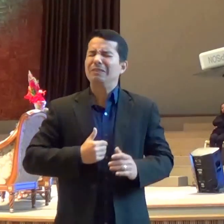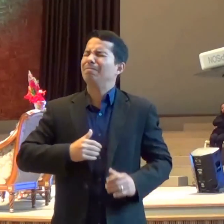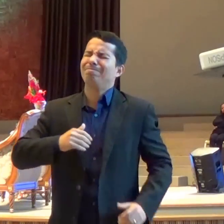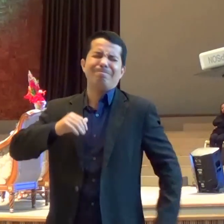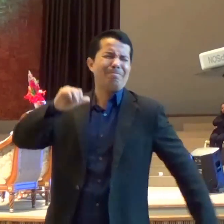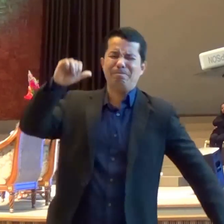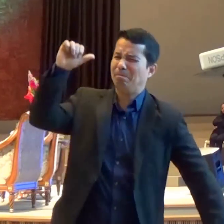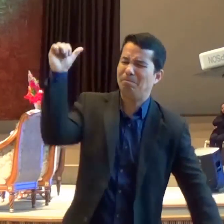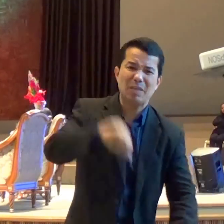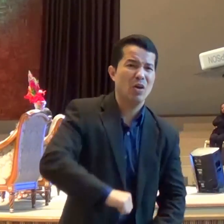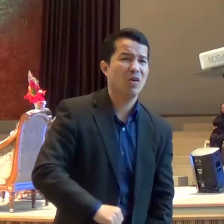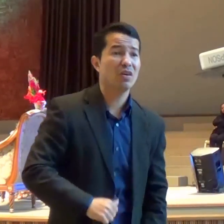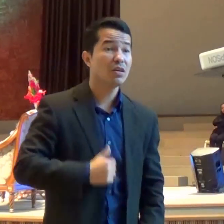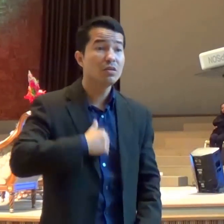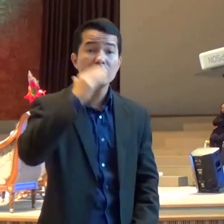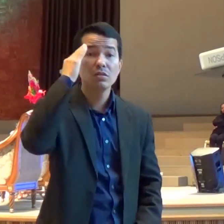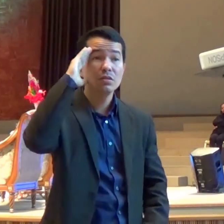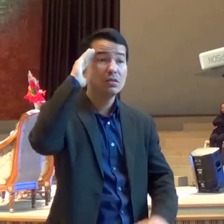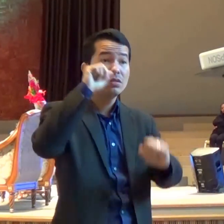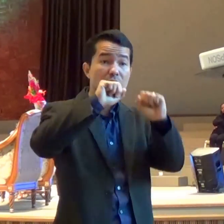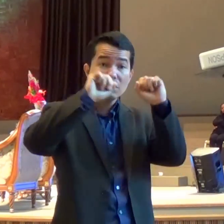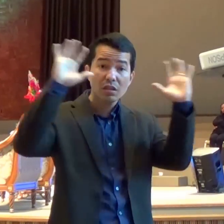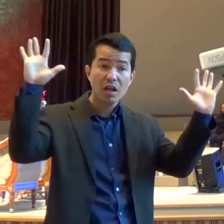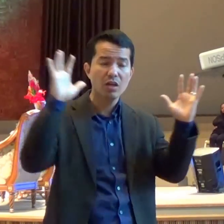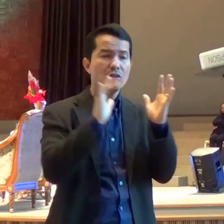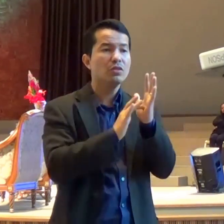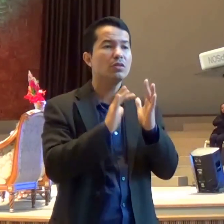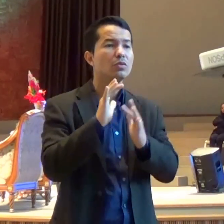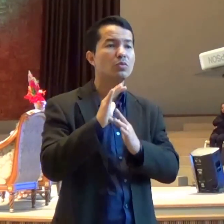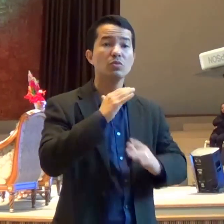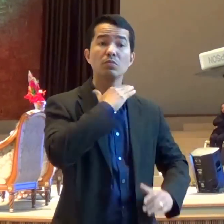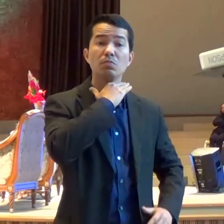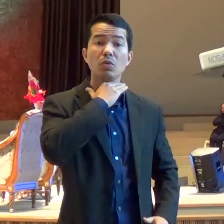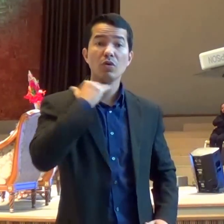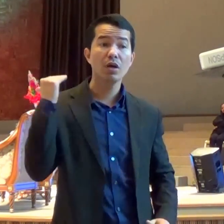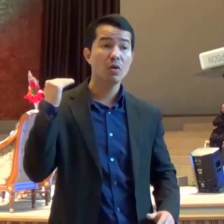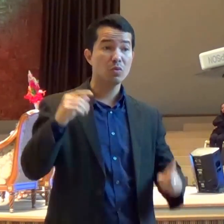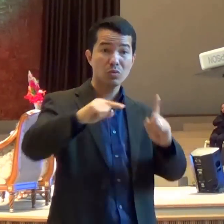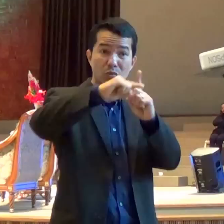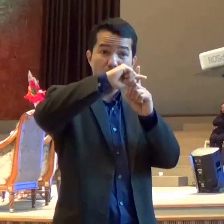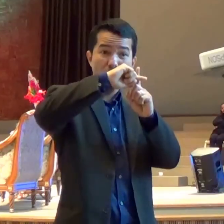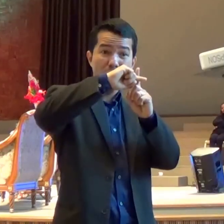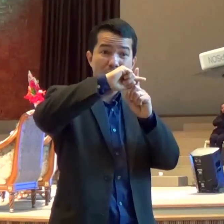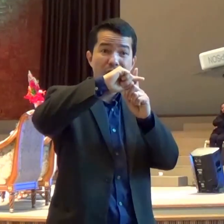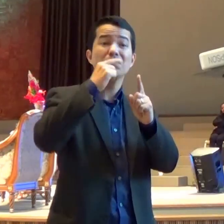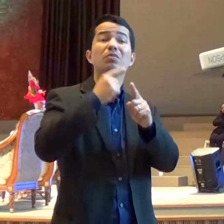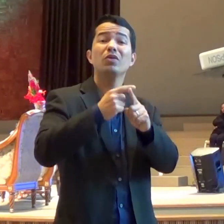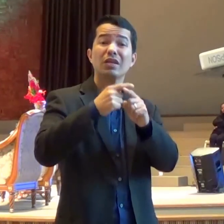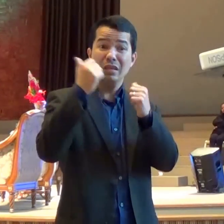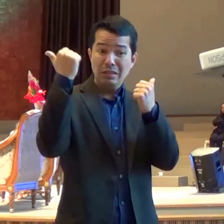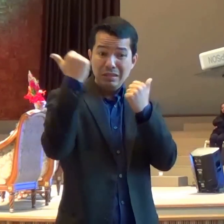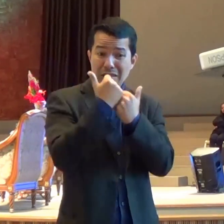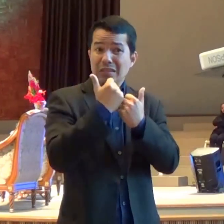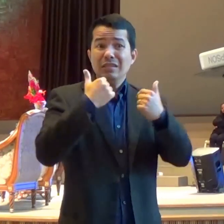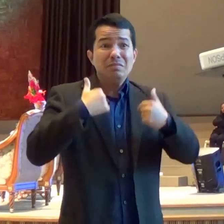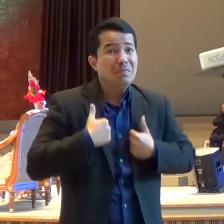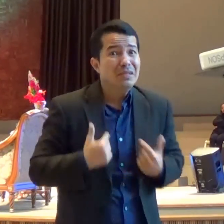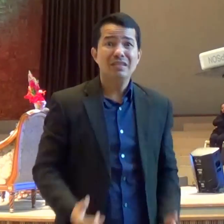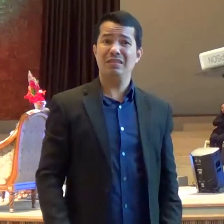Que foi por isso Que Jesus morreu Na cruz do Calvário Tomou o meu lugar O seu